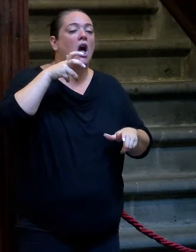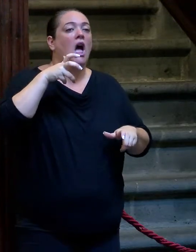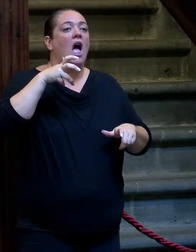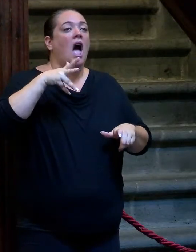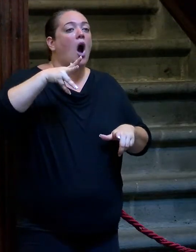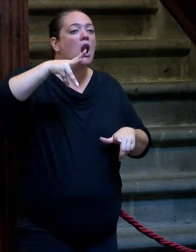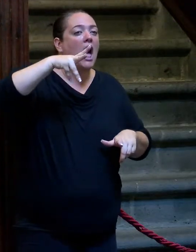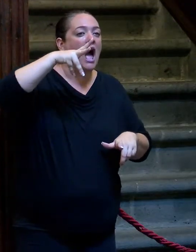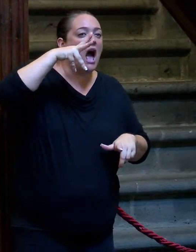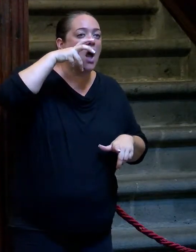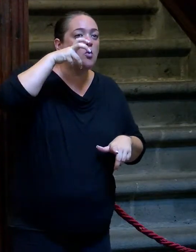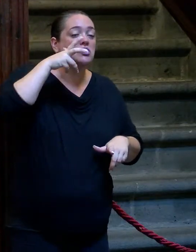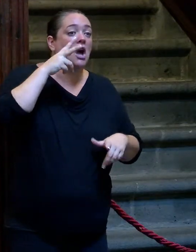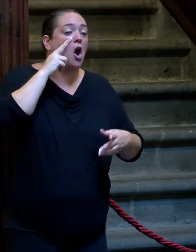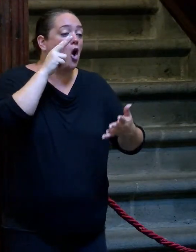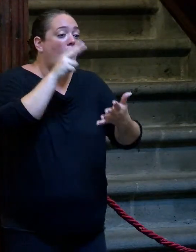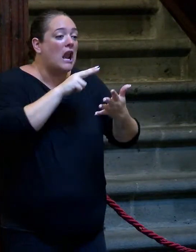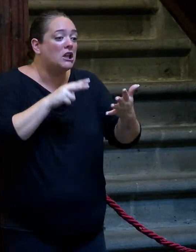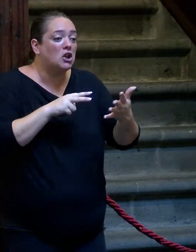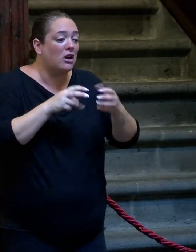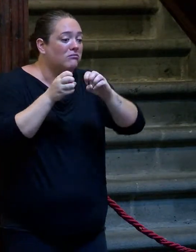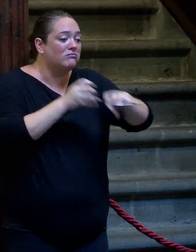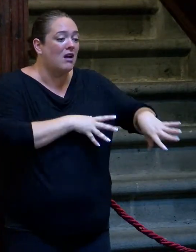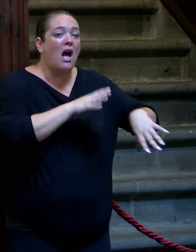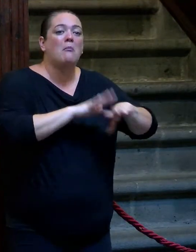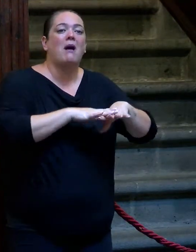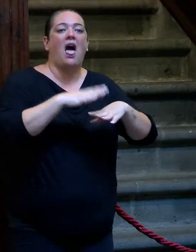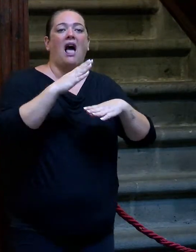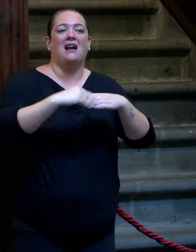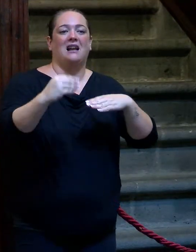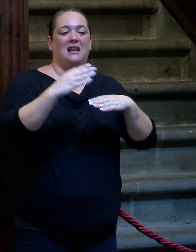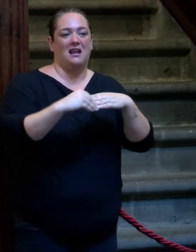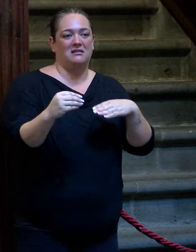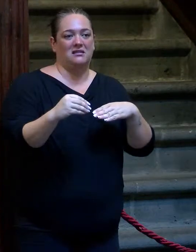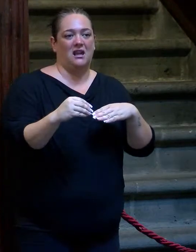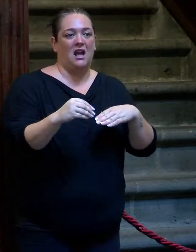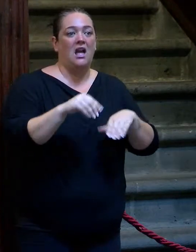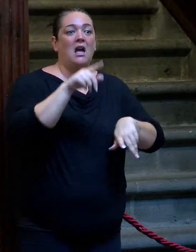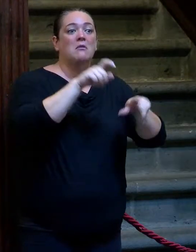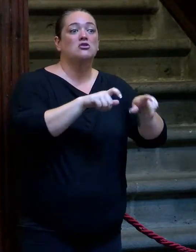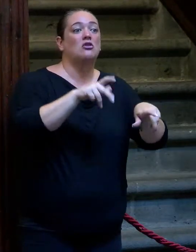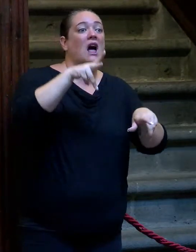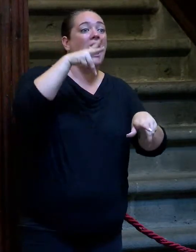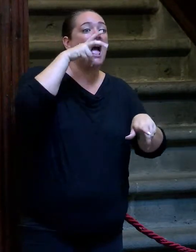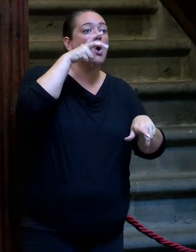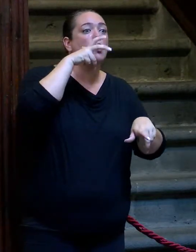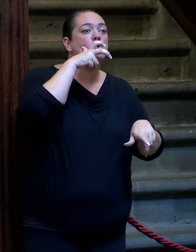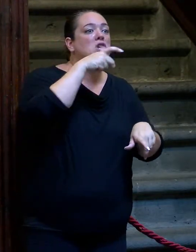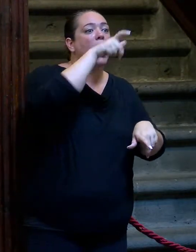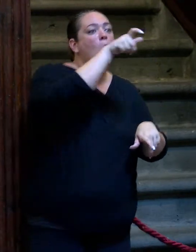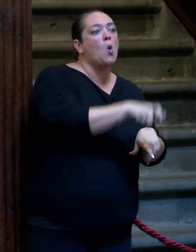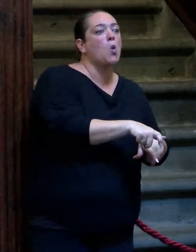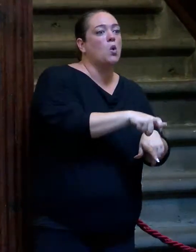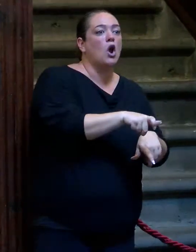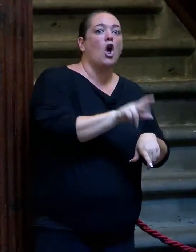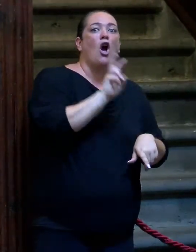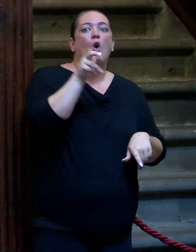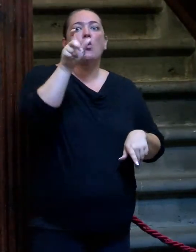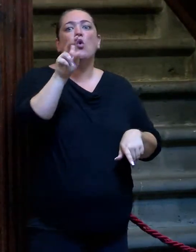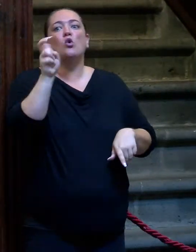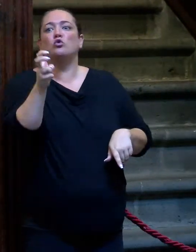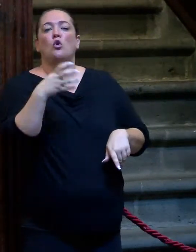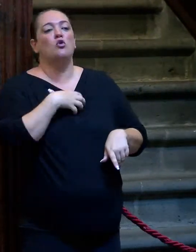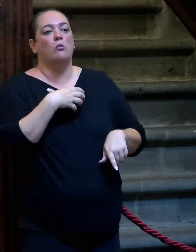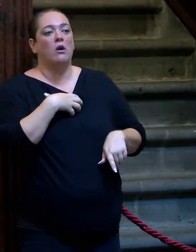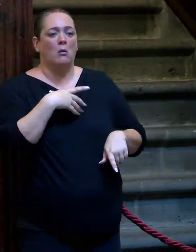oyentes o de ser lectores para convertirnos en clientes. El que escucha a Jiménez Los Santos no quiere escuchar a Germán Mierda y se puede escuchar una